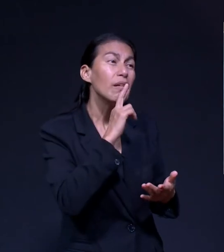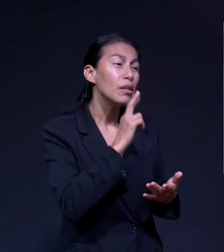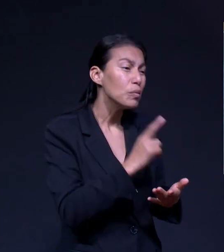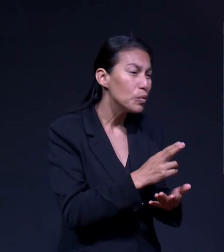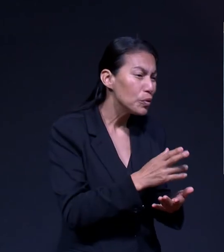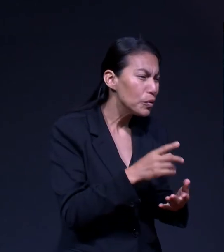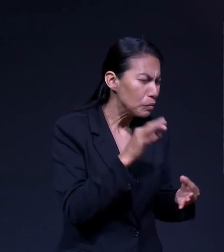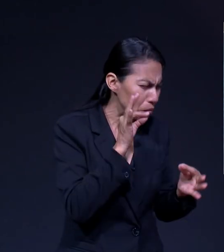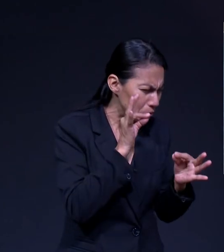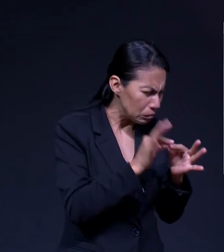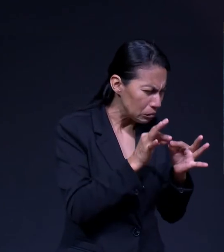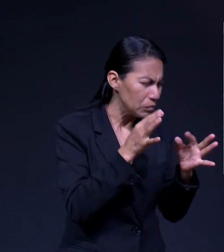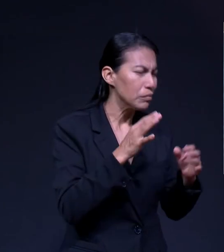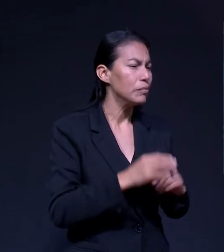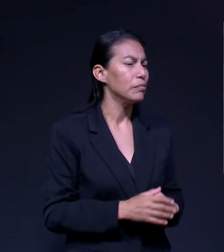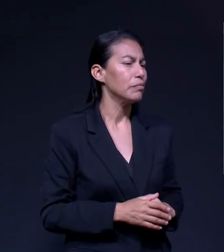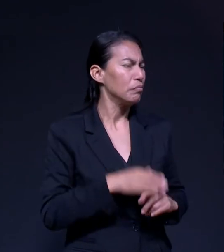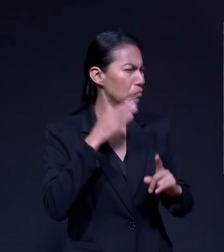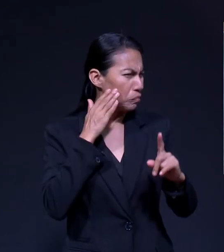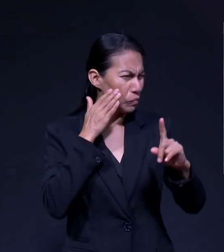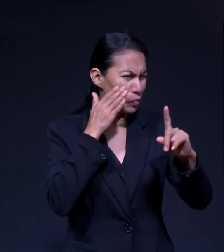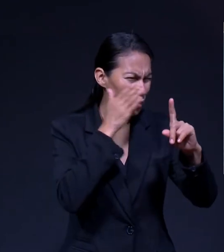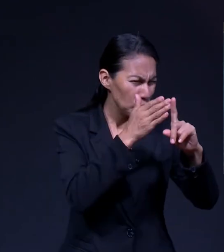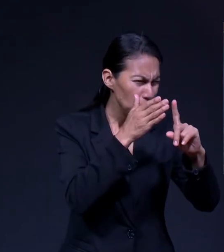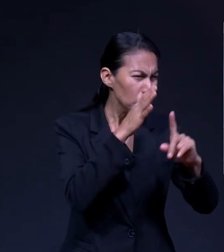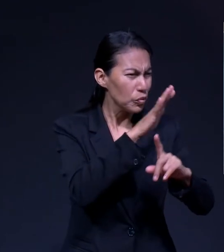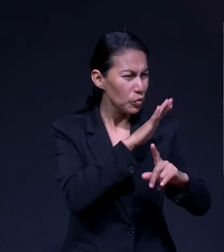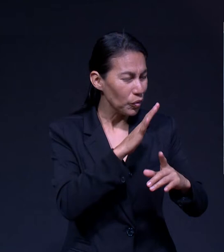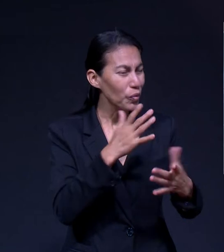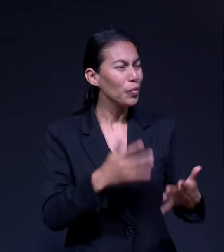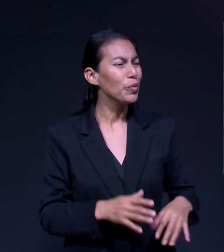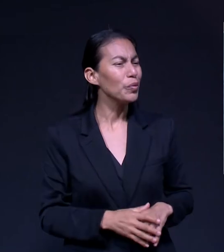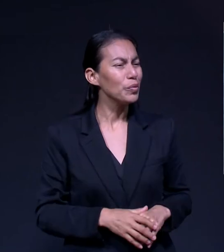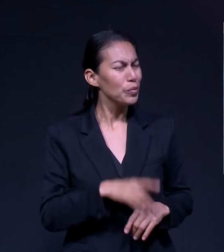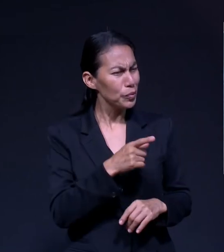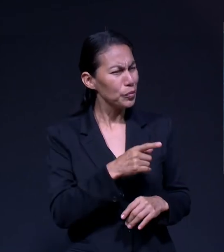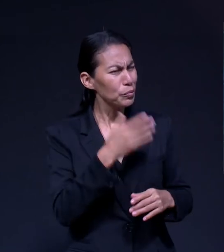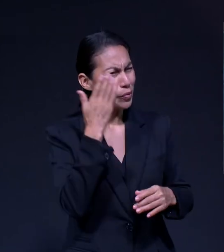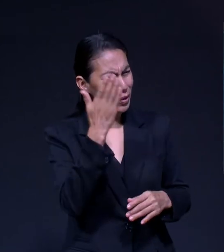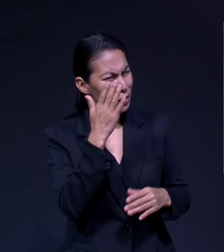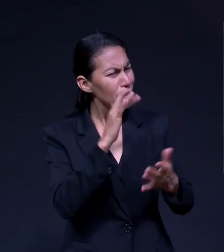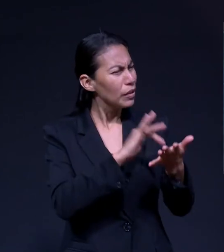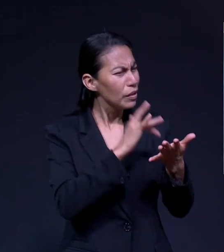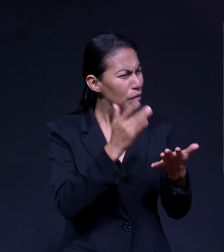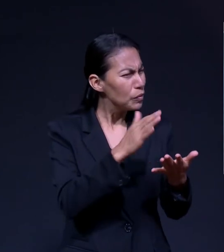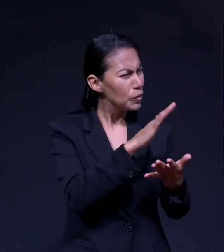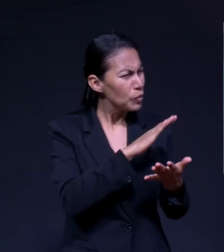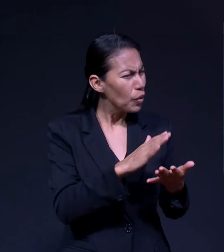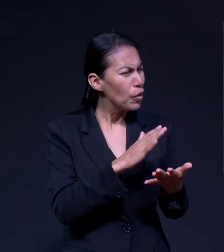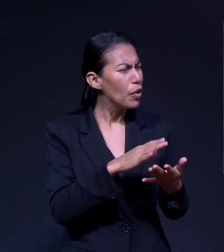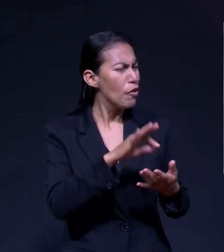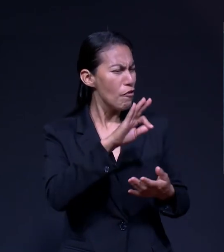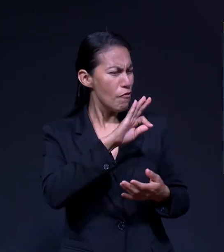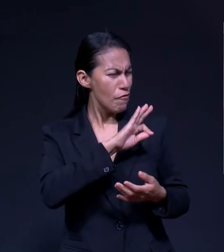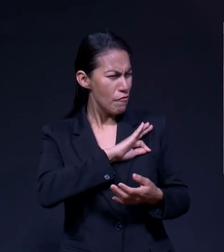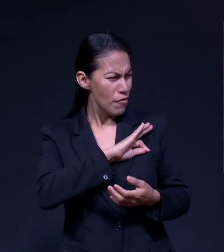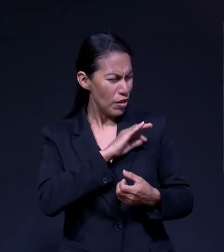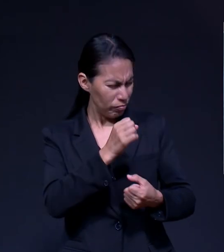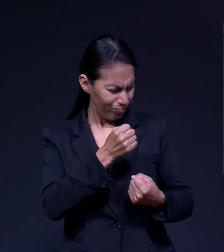específicamente qué peticiones, qué agradecimientos tuviste Y poder confirmar tu